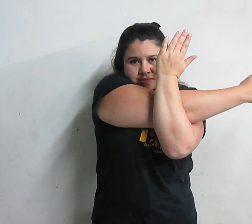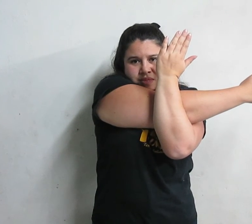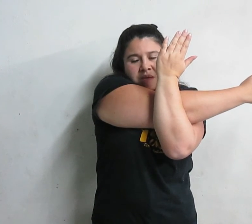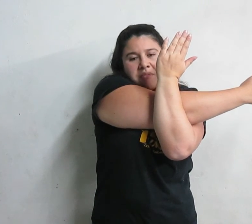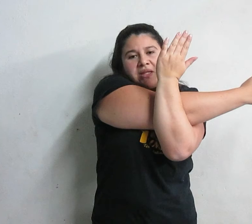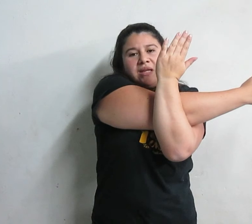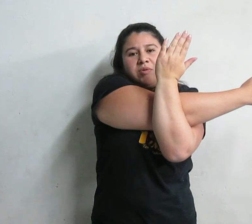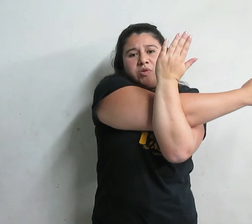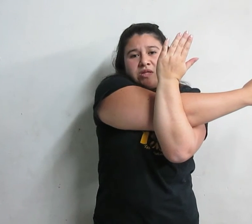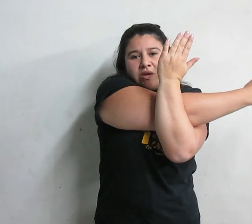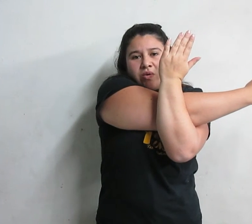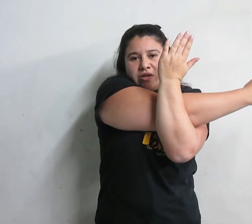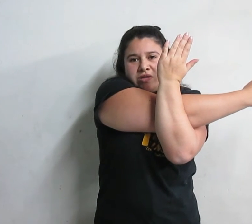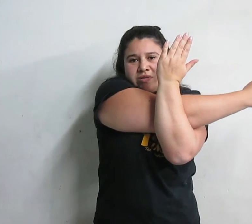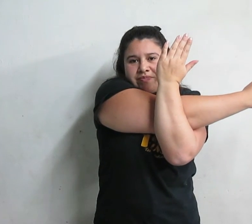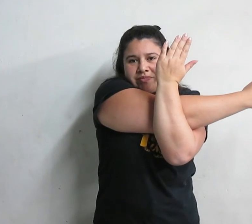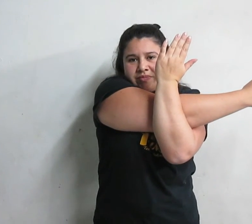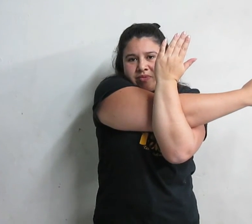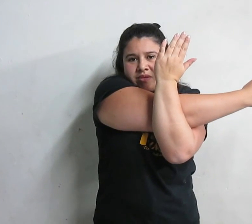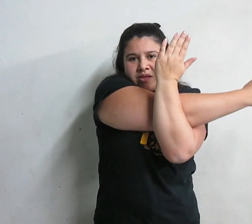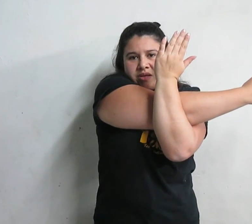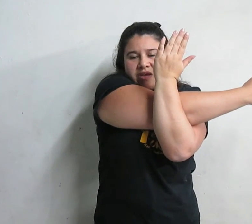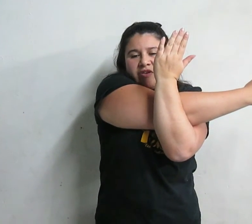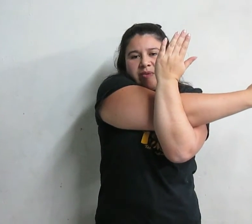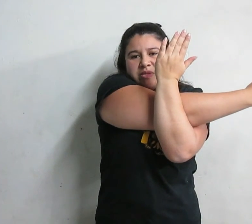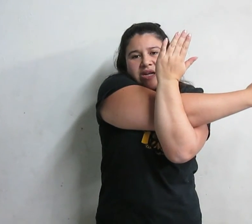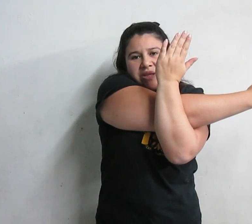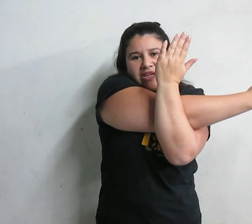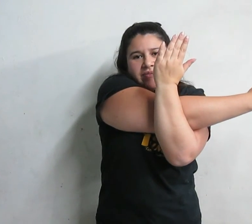Mantenemos unos segundos y volvemos a repetir.